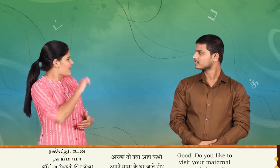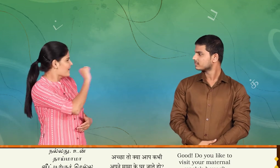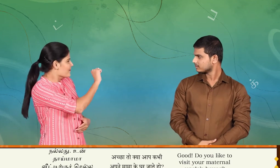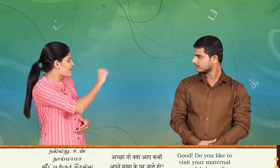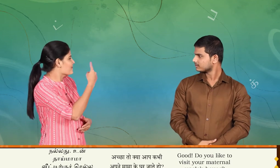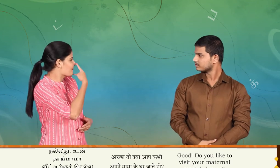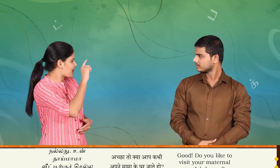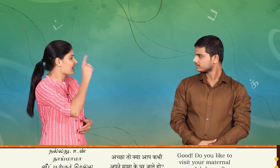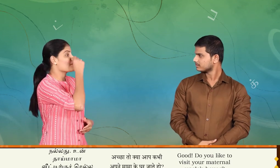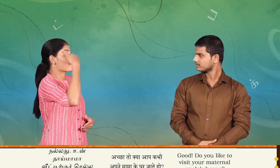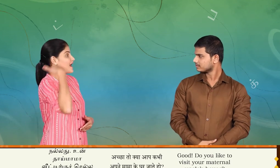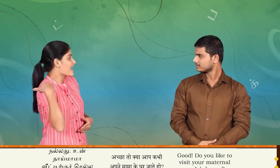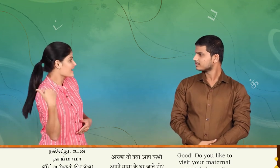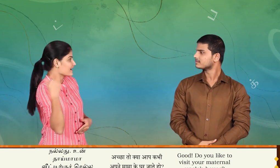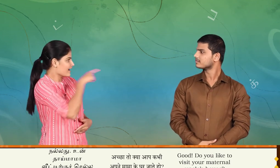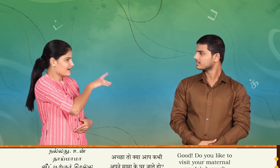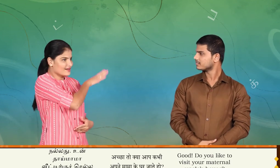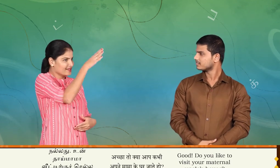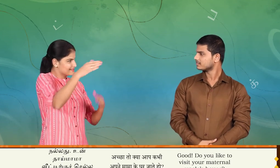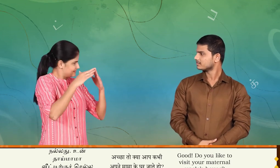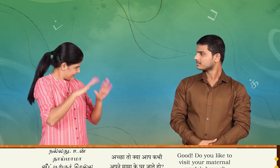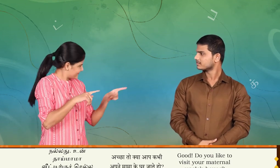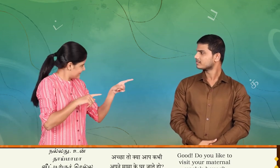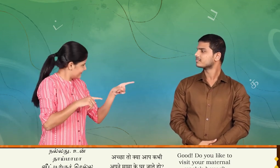நல்லது, உன் தாய் மாமா வீட்டிருக்கு செல்ல விரும்புகிறாயா